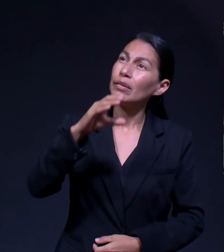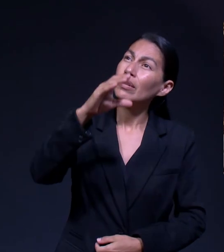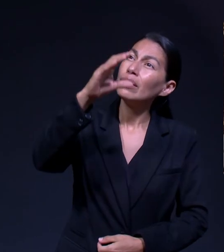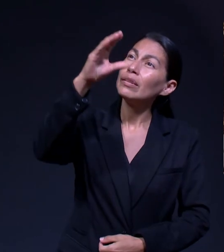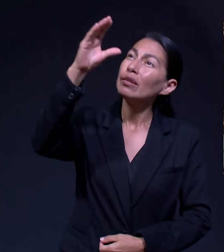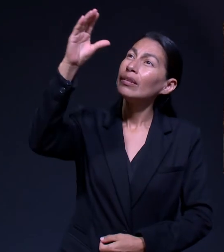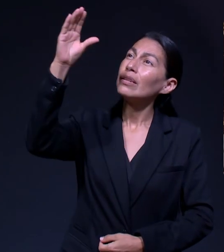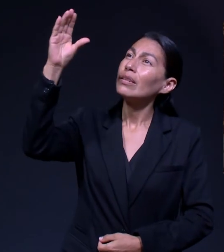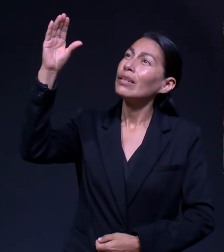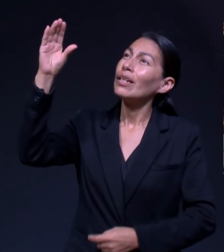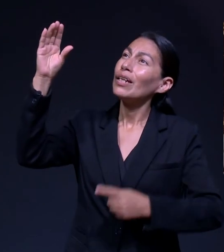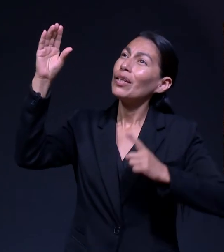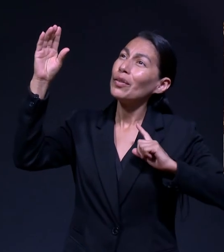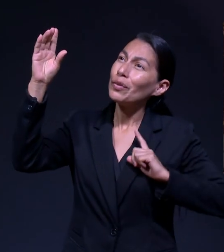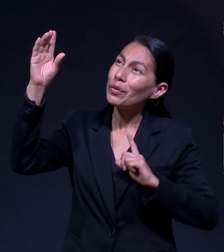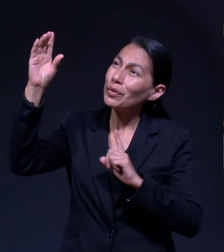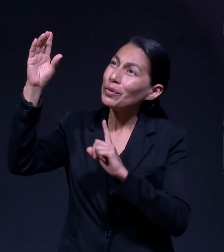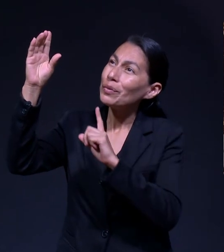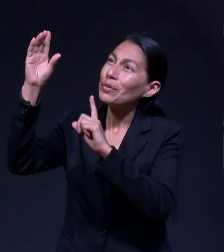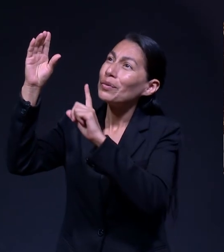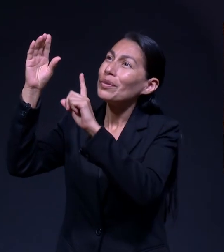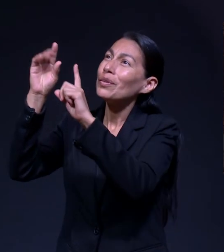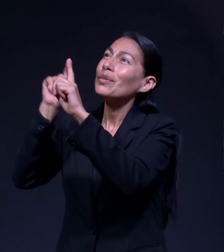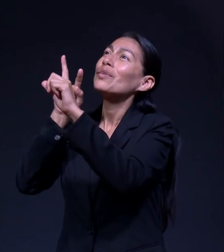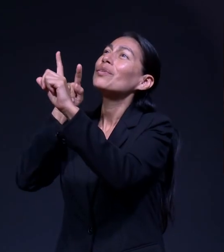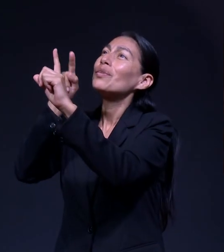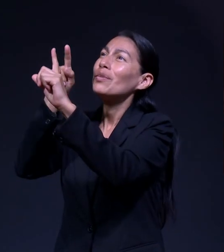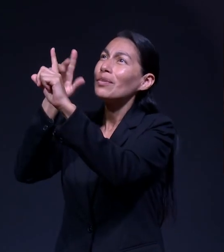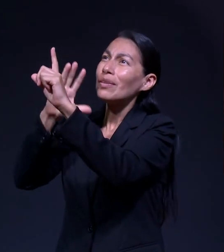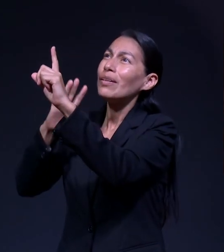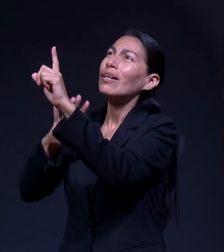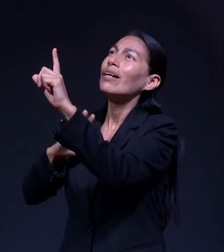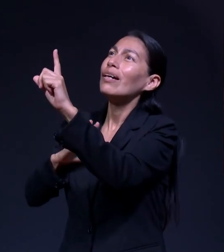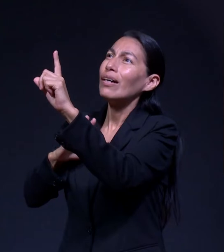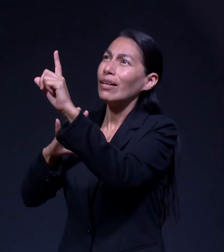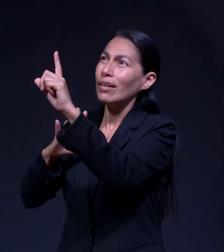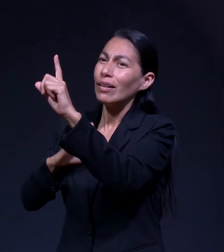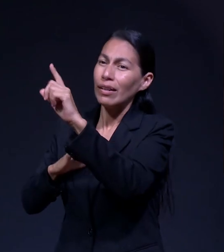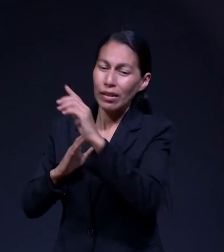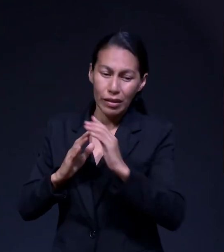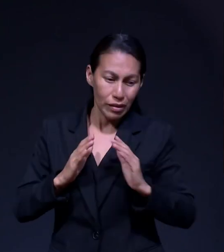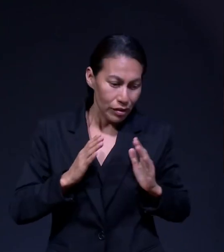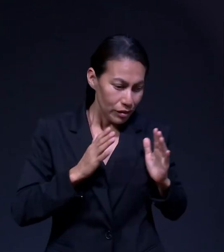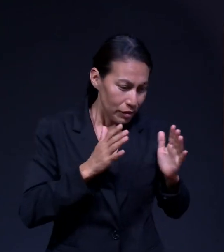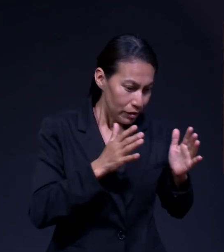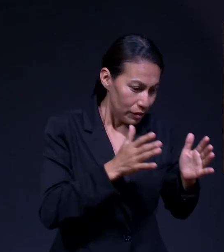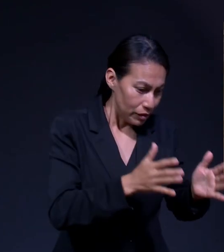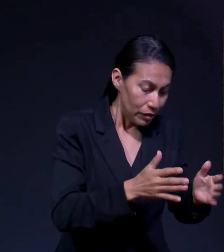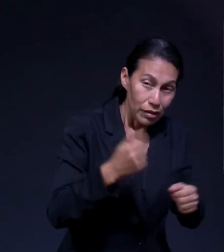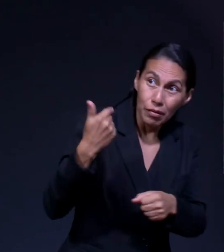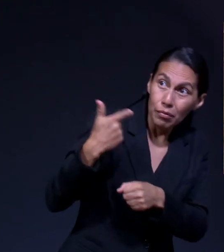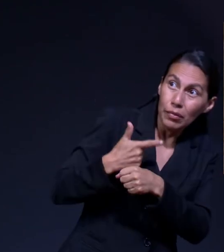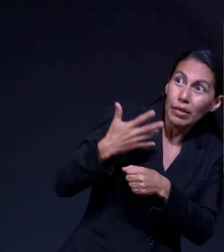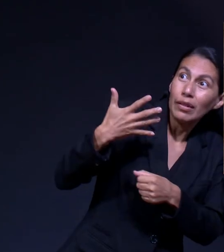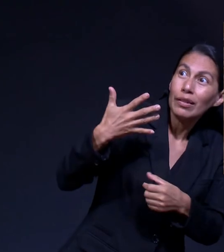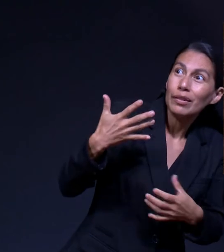Allí Estás En El Seol Tú Andas